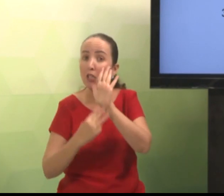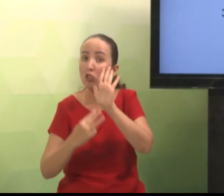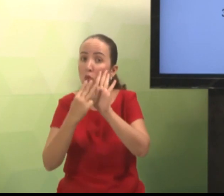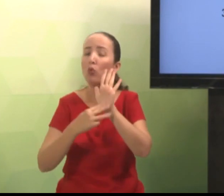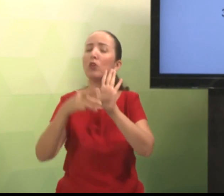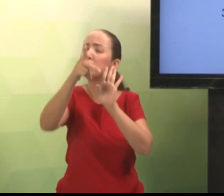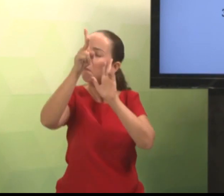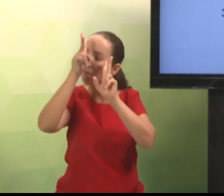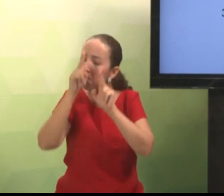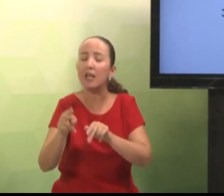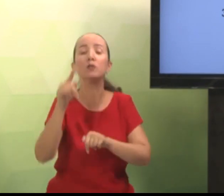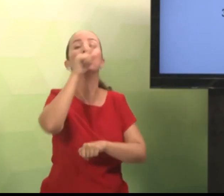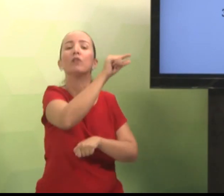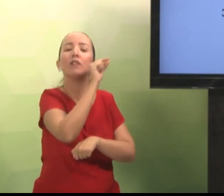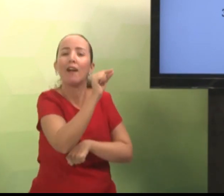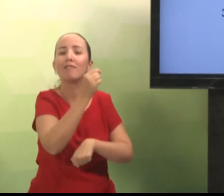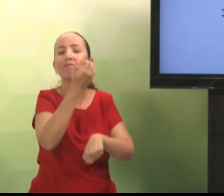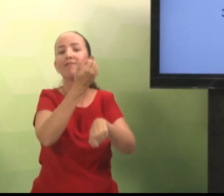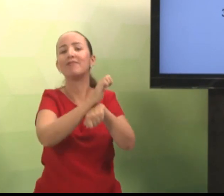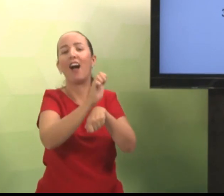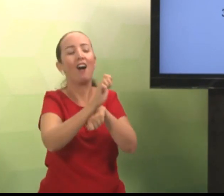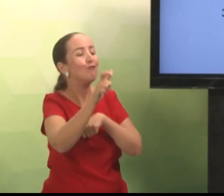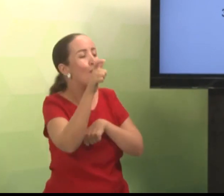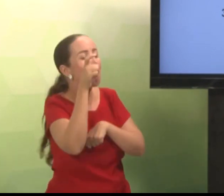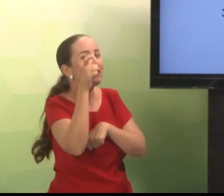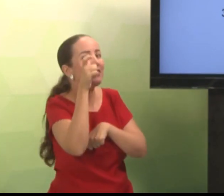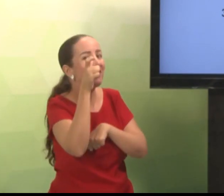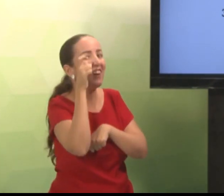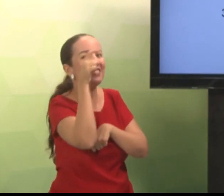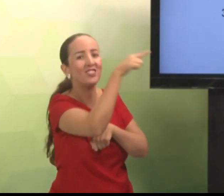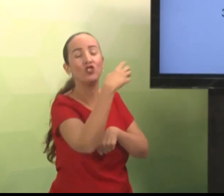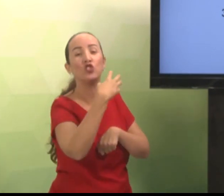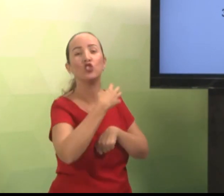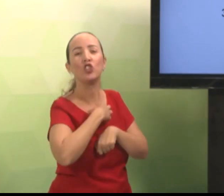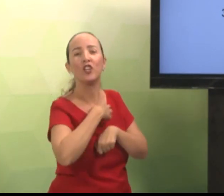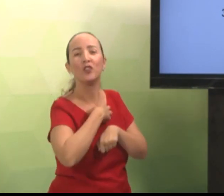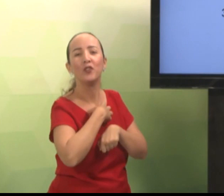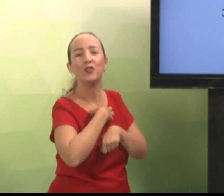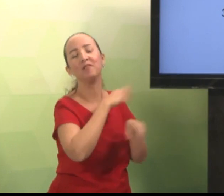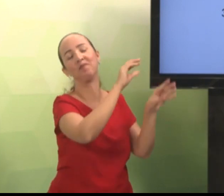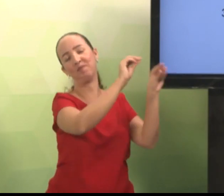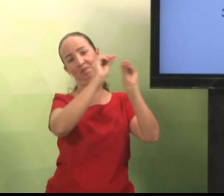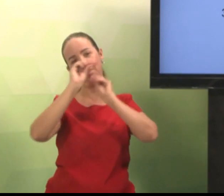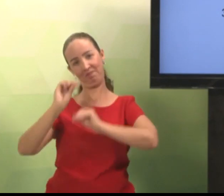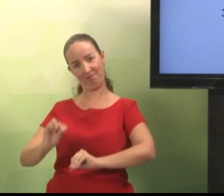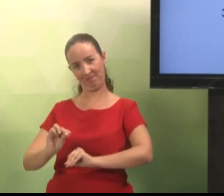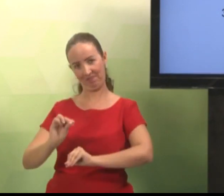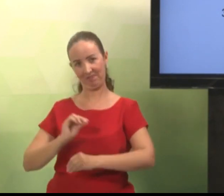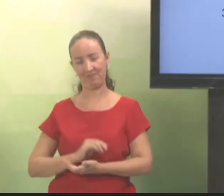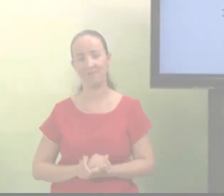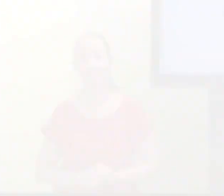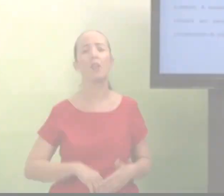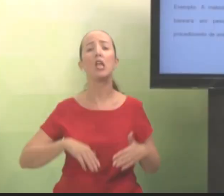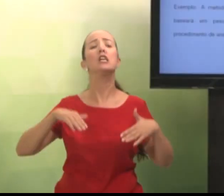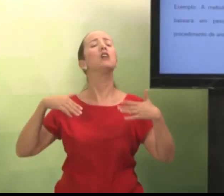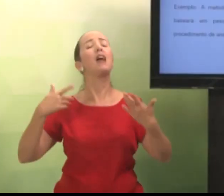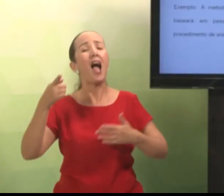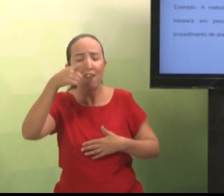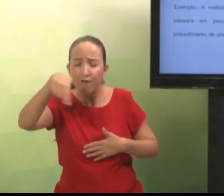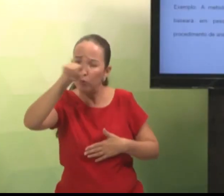preciso ter um cuidado nessa organização. Então, você pode utilizar a mesma metodologia do estágio. Então,